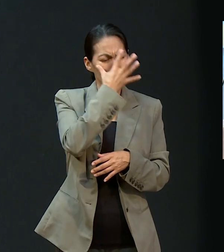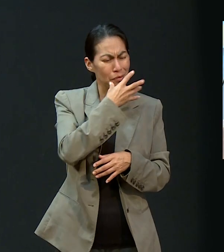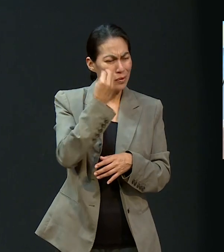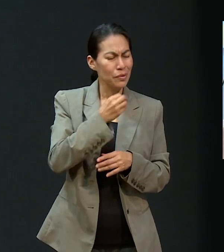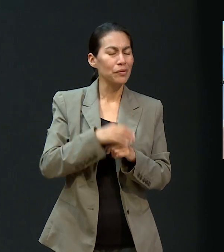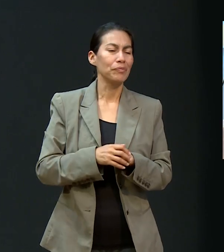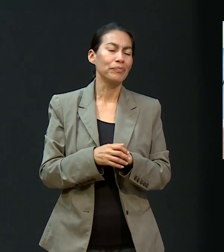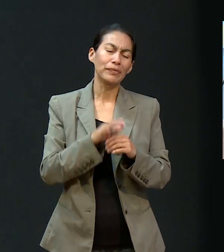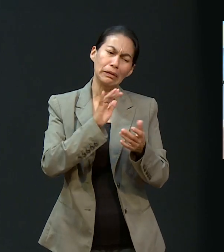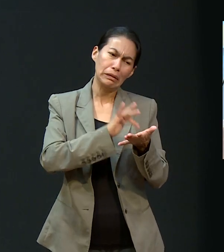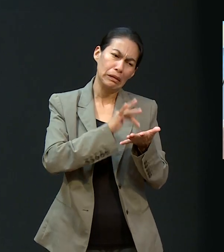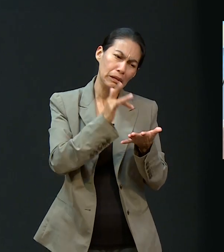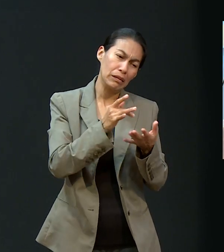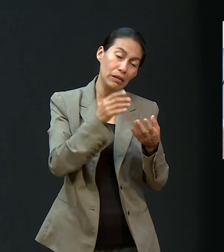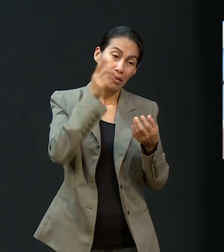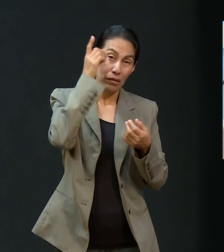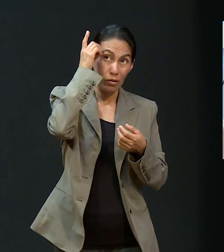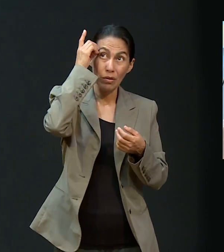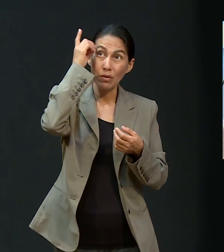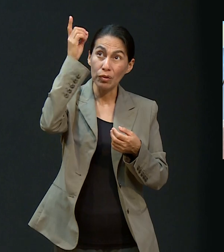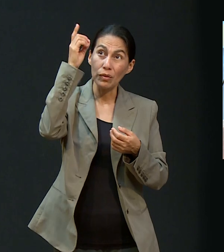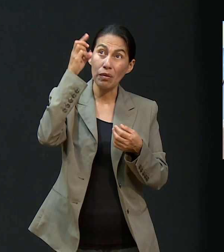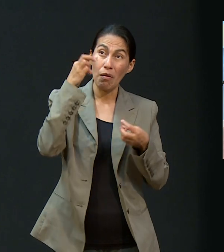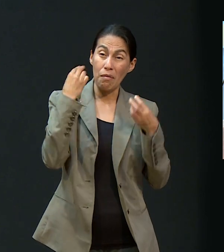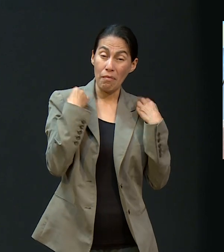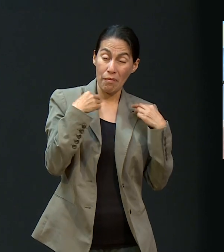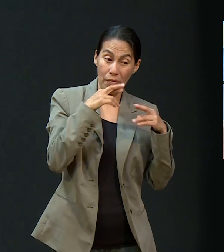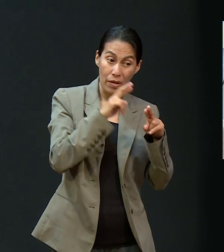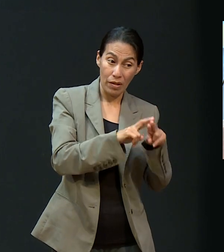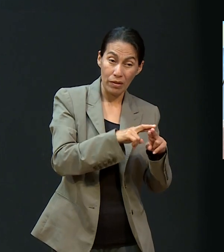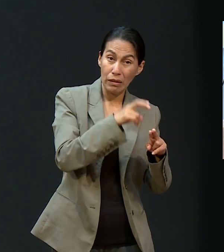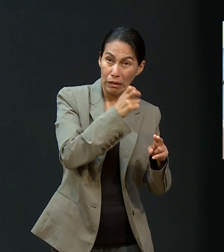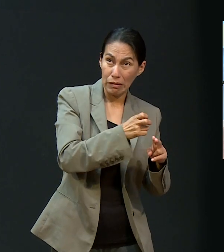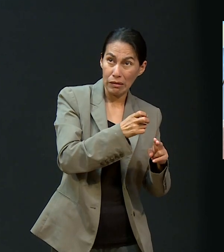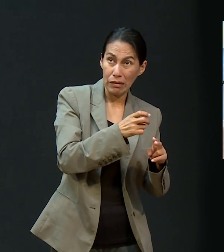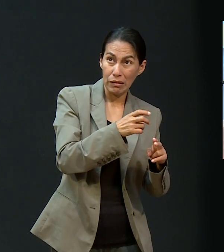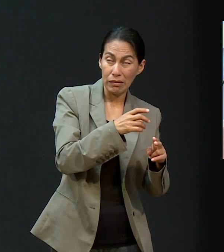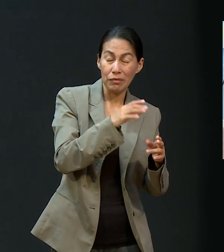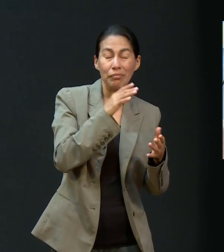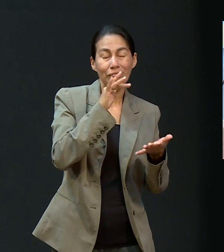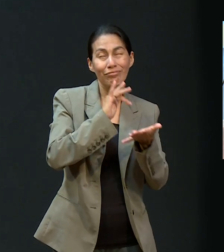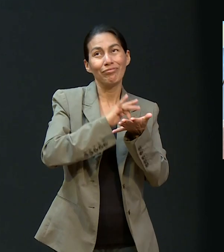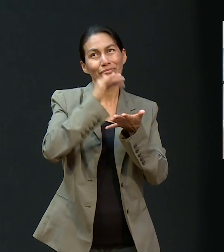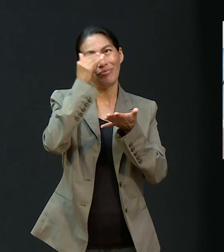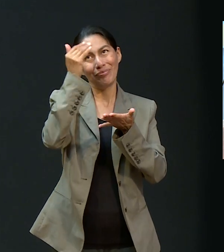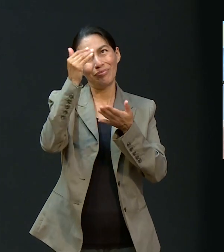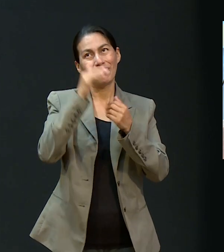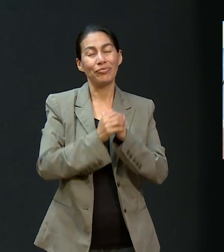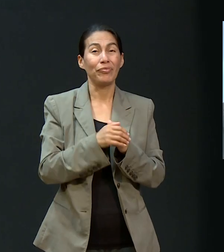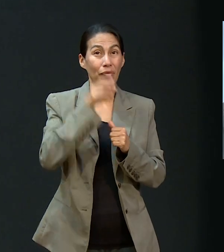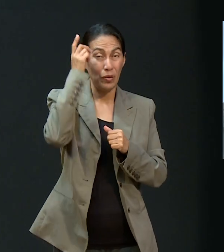Gracias a Dios por esas benditas maestras que Dios pone en el corazón, el deseo de